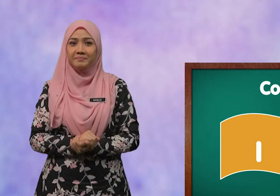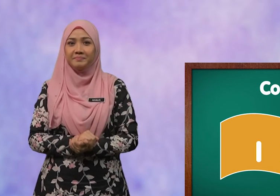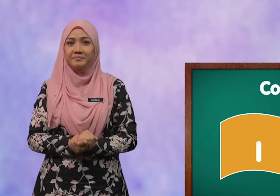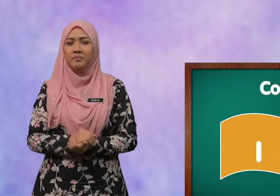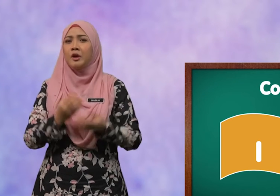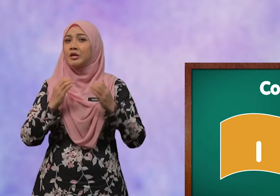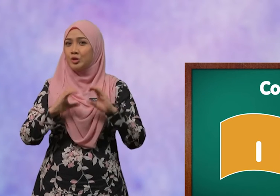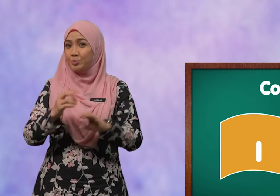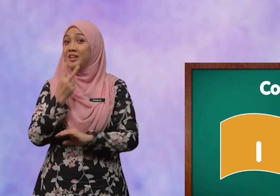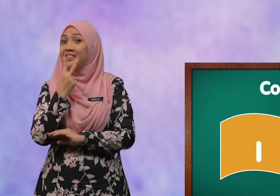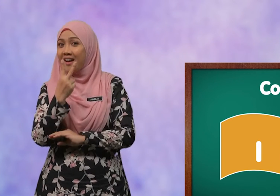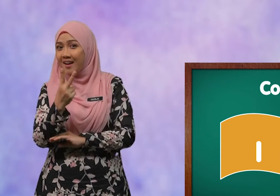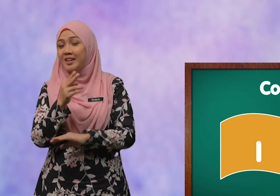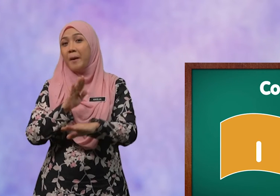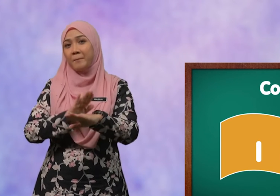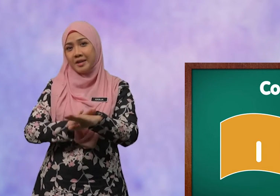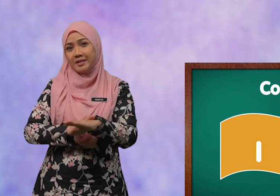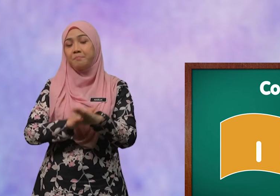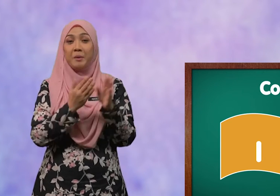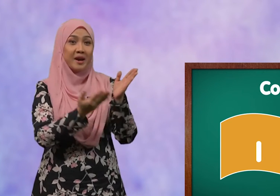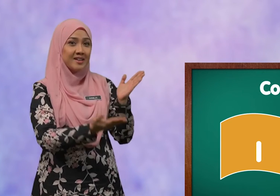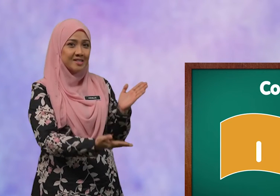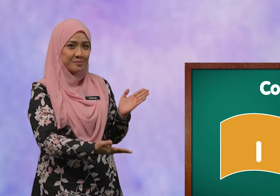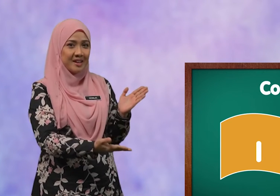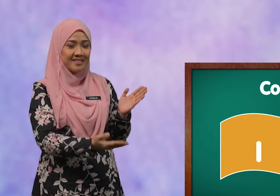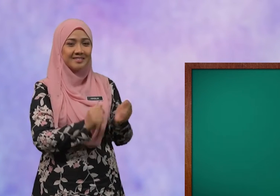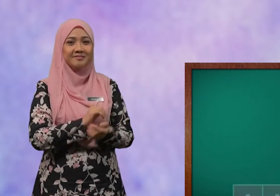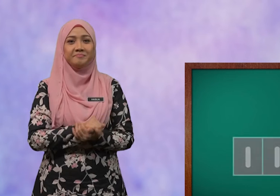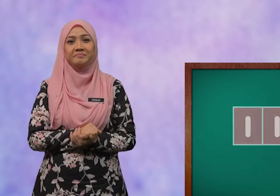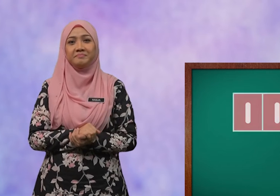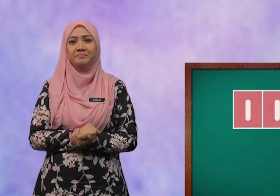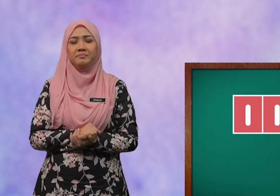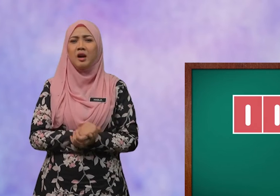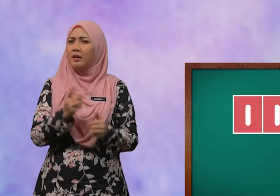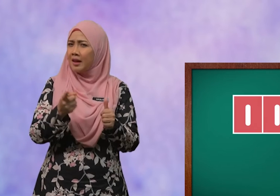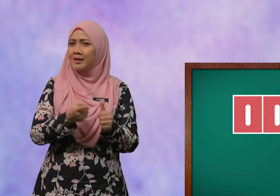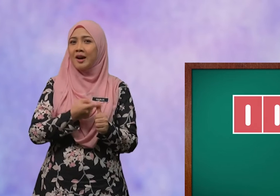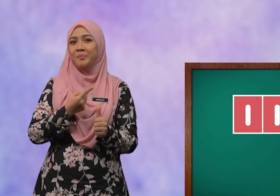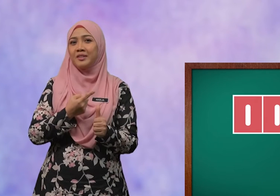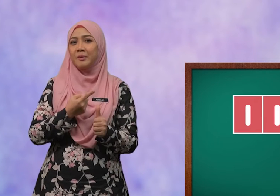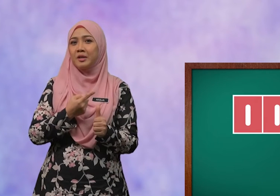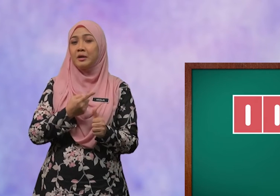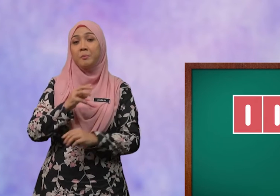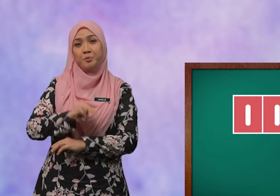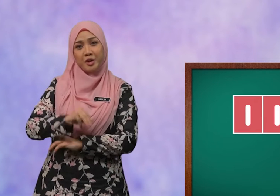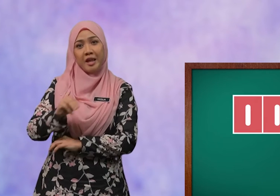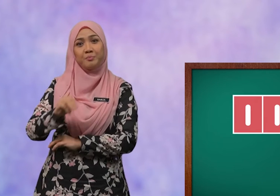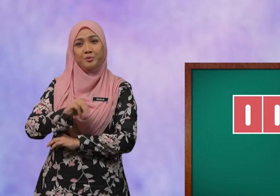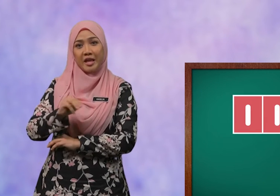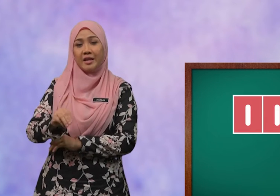Cuba lihat pada paparan di sebelah. Langkah pertama, murid-murid